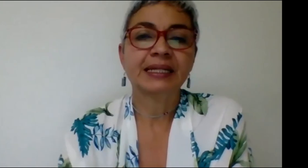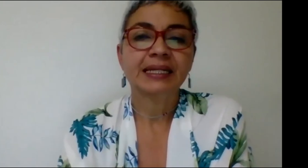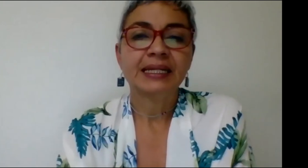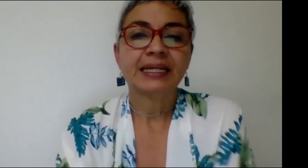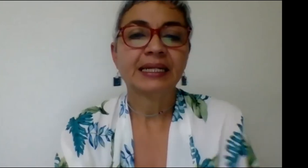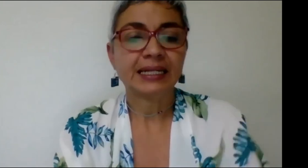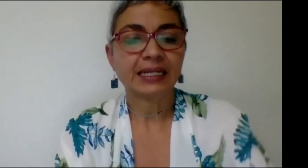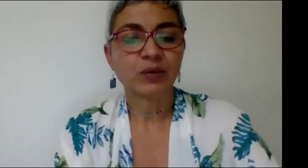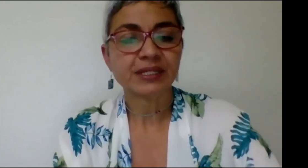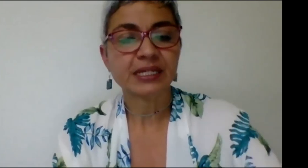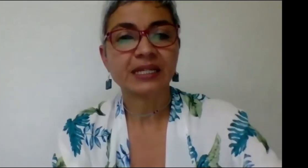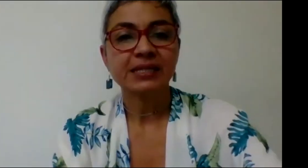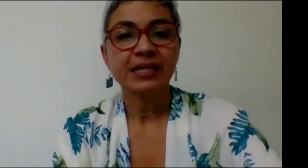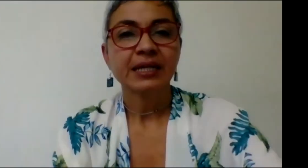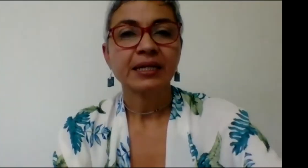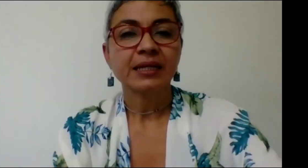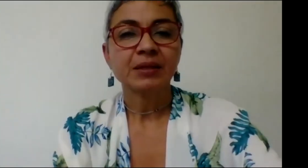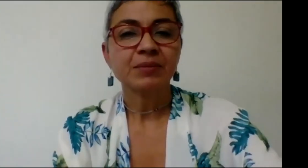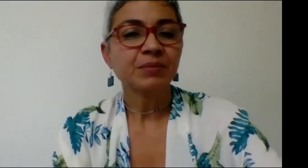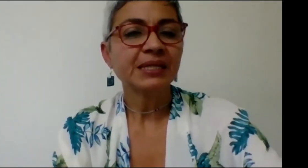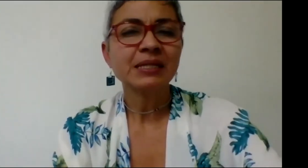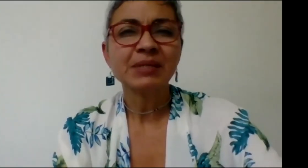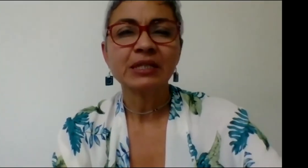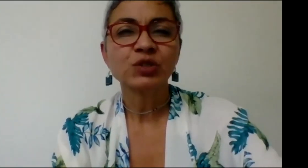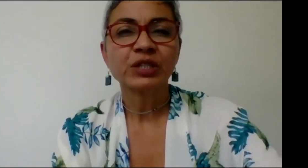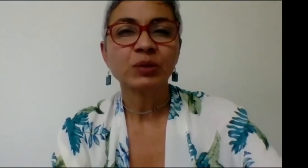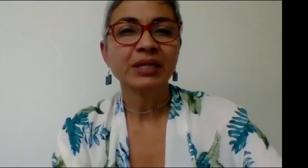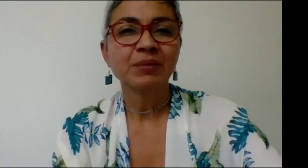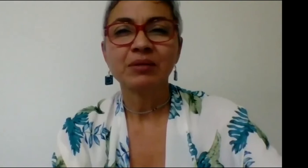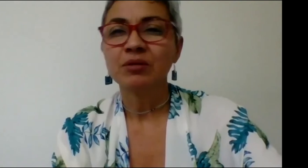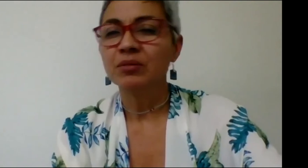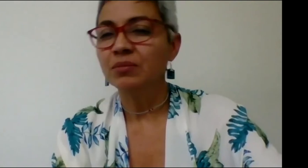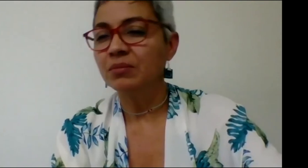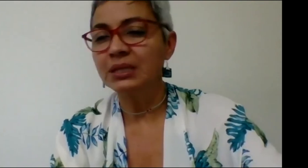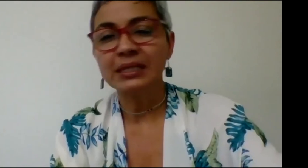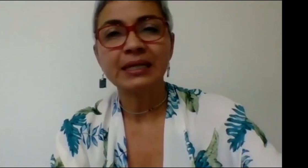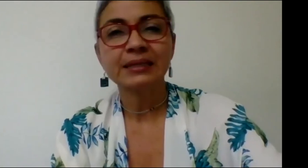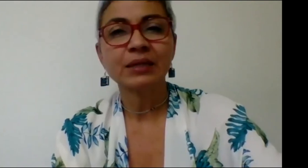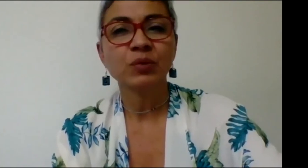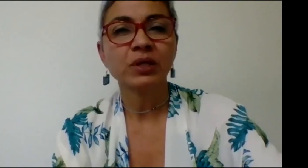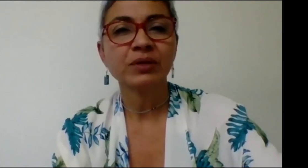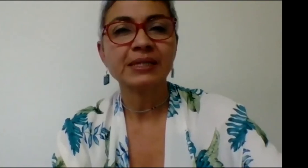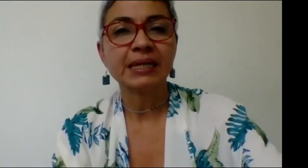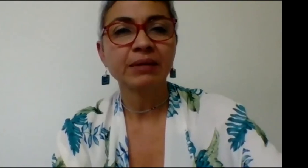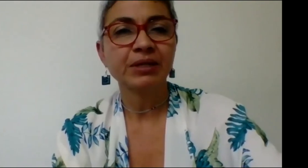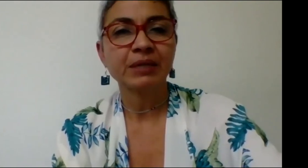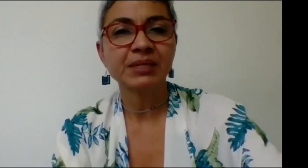la lengua de señas me dicen si me están escuchando bien que mi señal está un poquito inestable y ahorita me